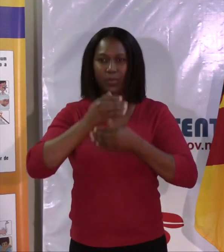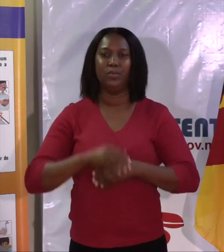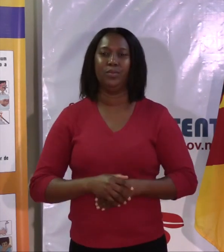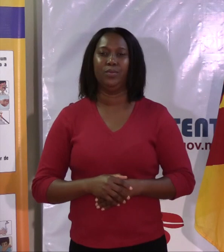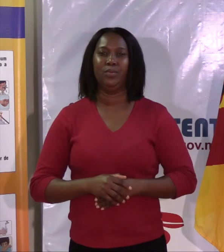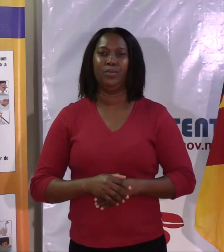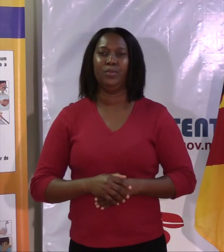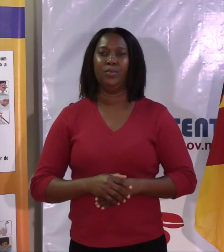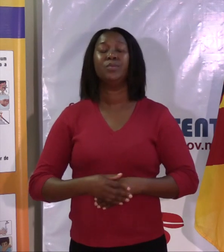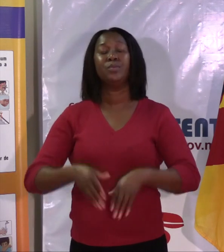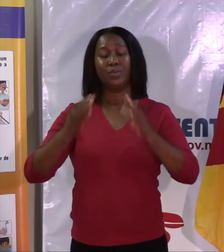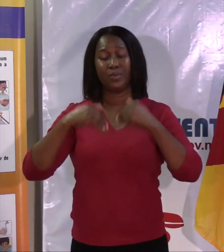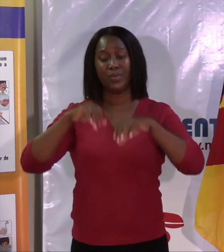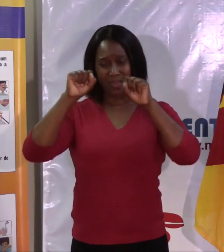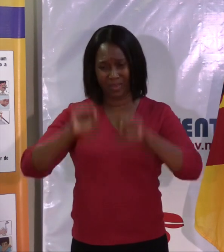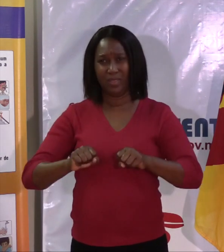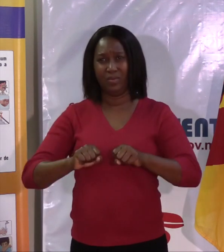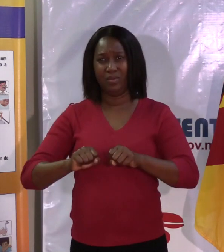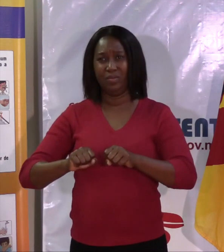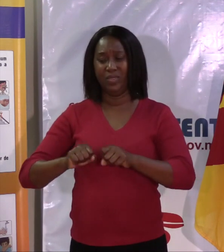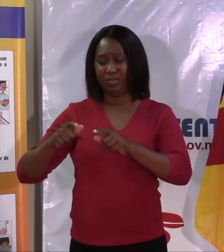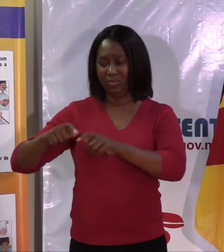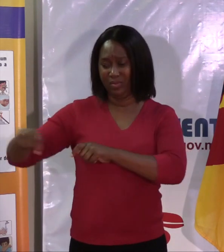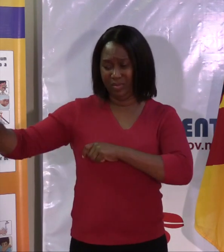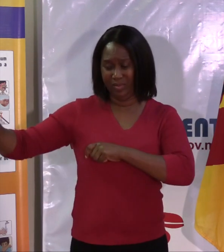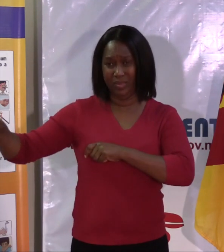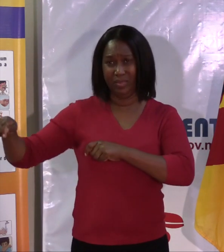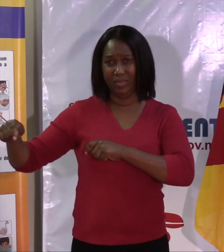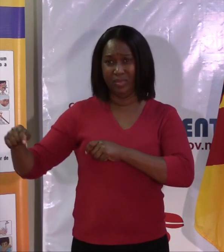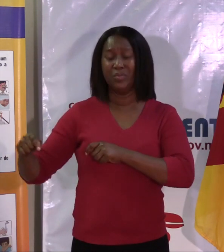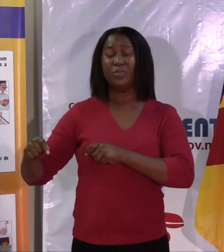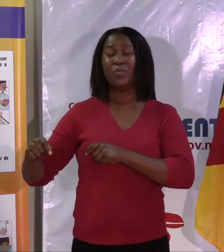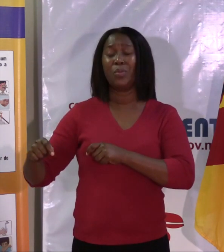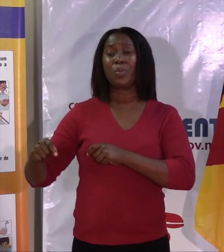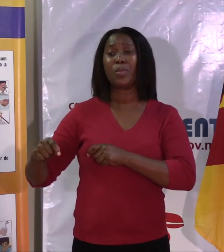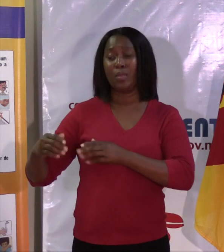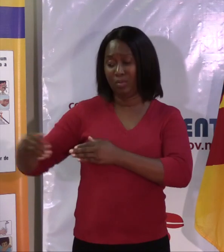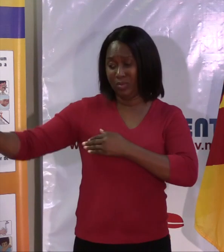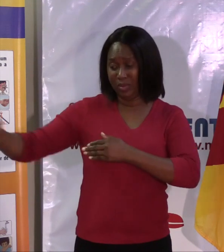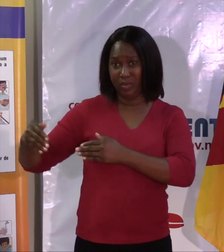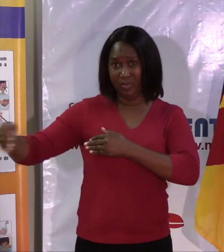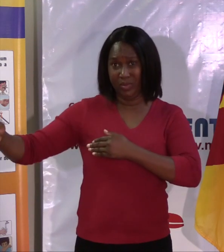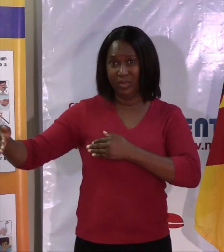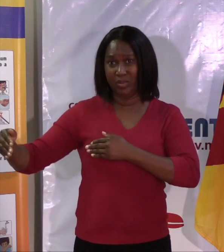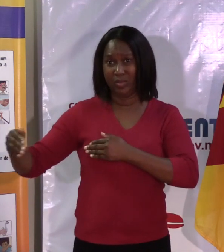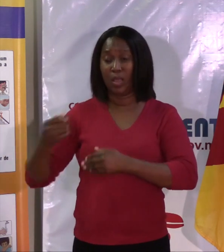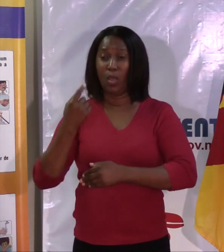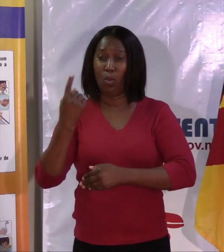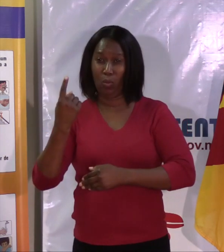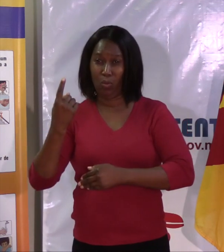Temos que manter a distância mínima de afastamento entre nós, que varia de um a dois